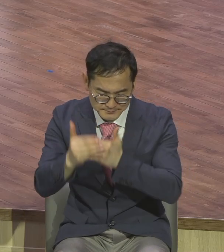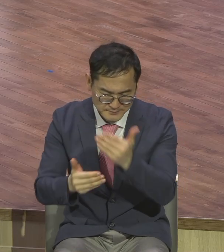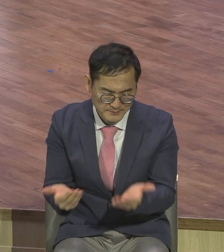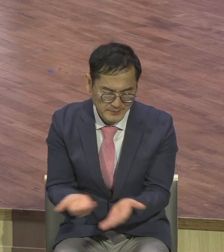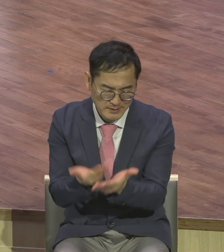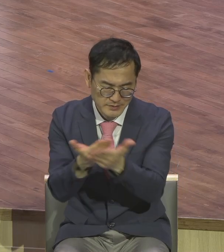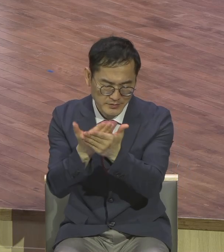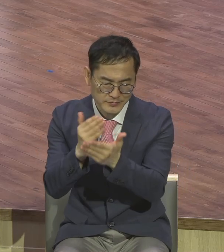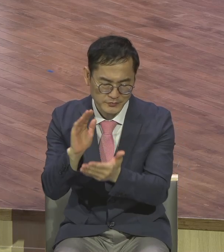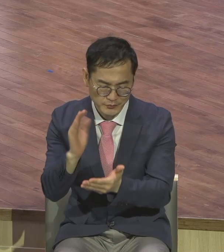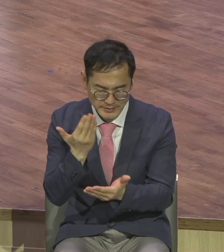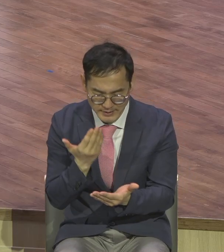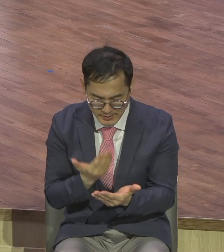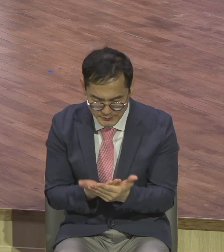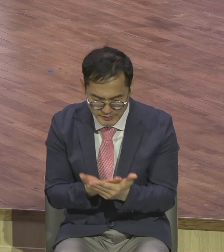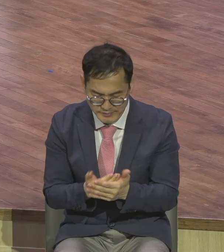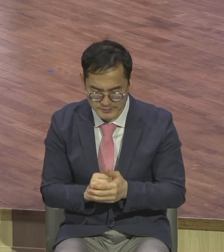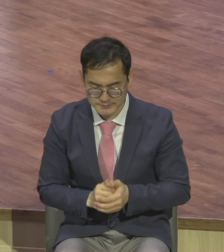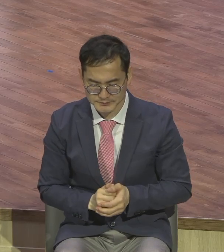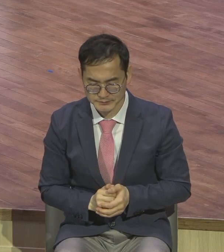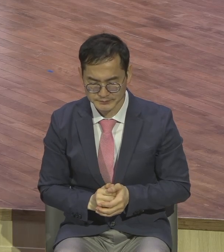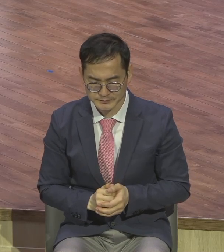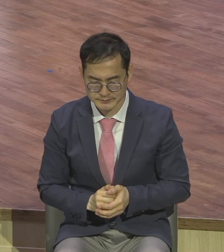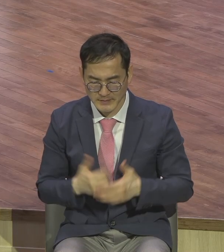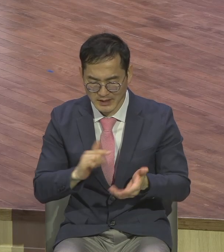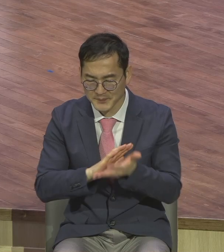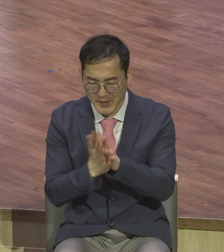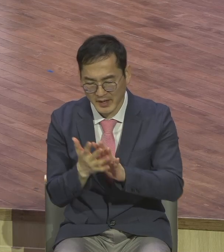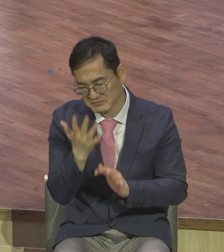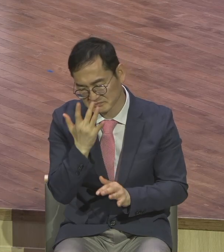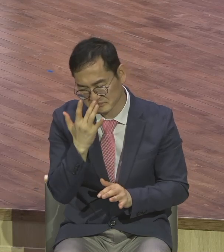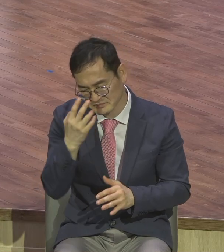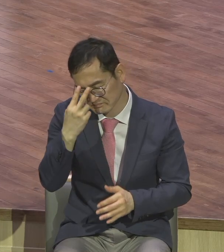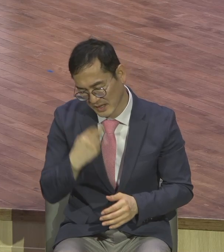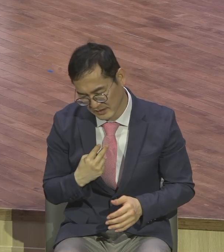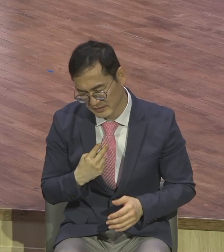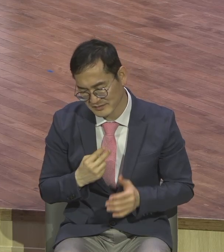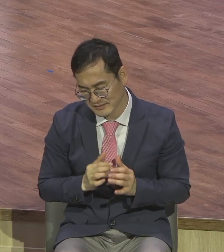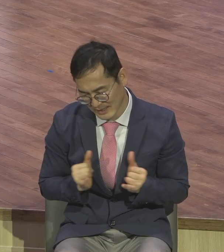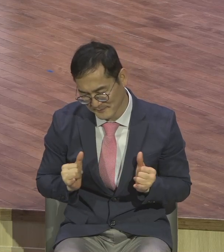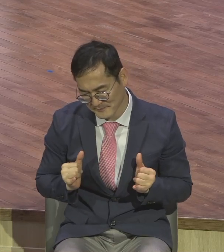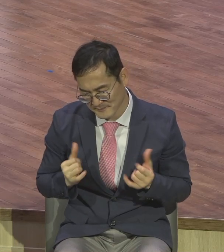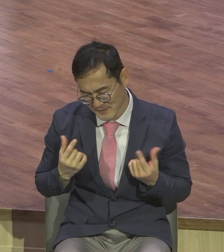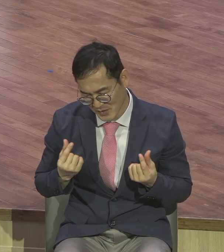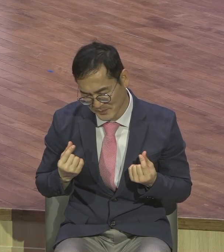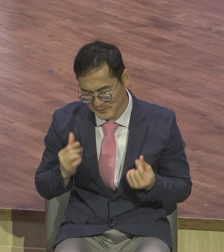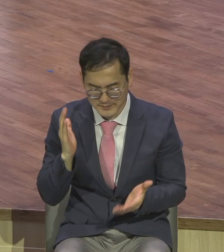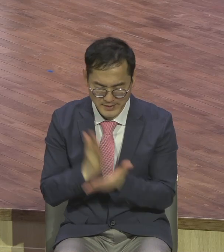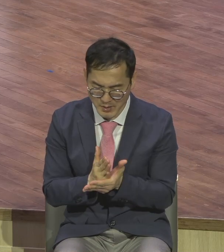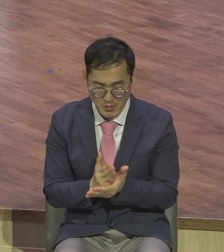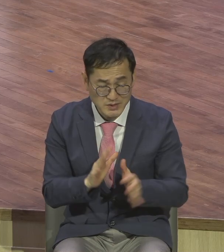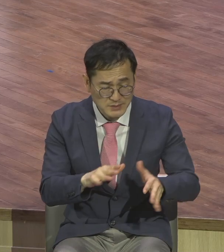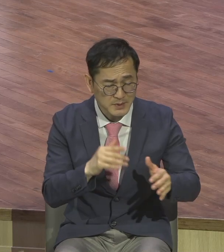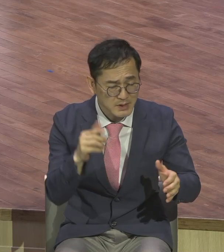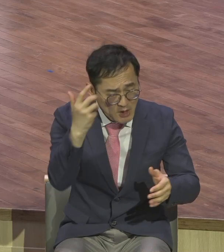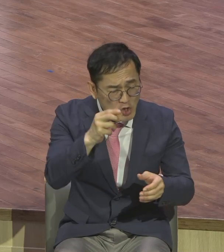변화 명시에 갇혀가지고 지금 시대가 이렇게도 변하고 영적인 환경이 변하고 있는데도 불구하고